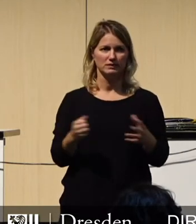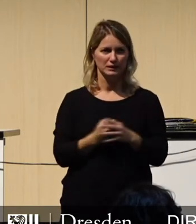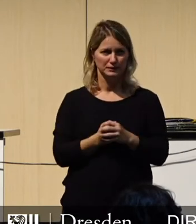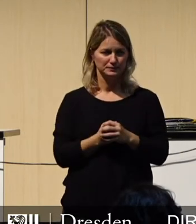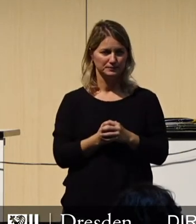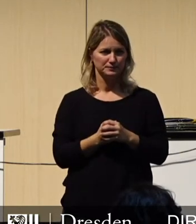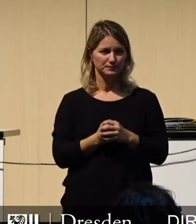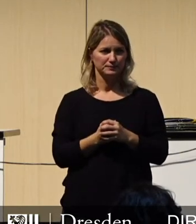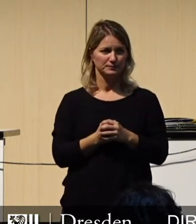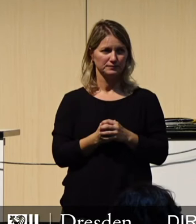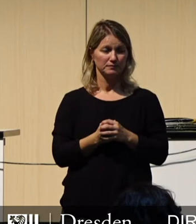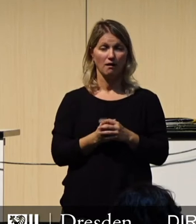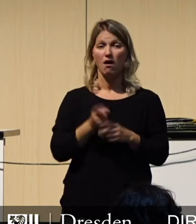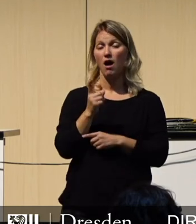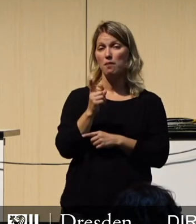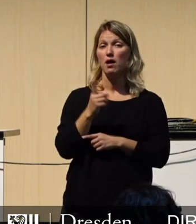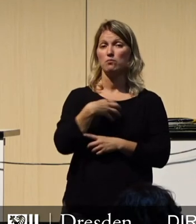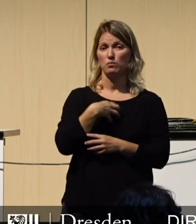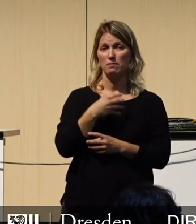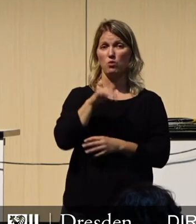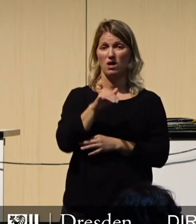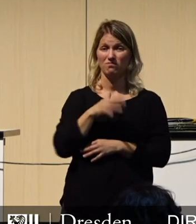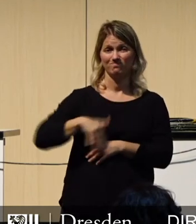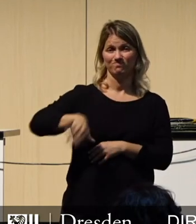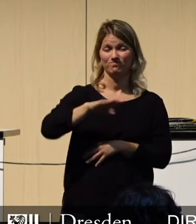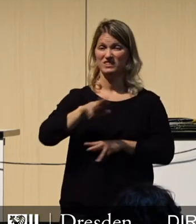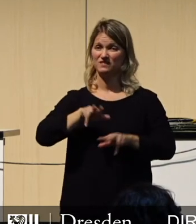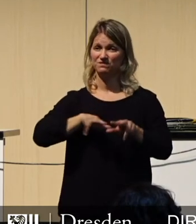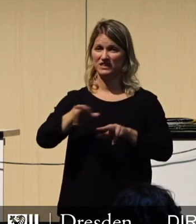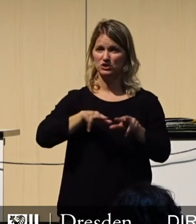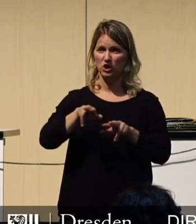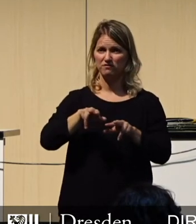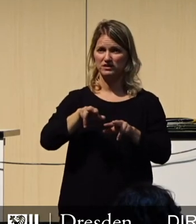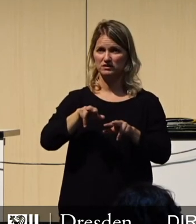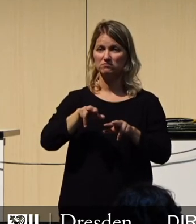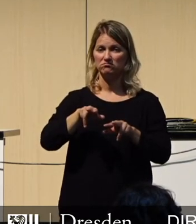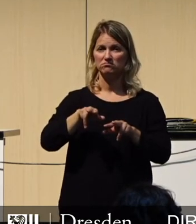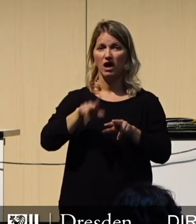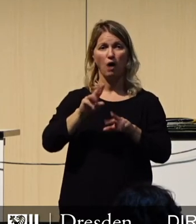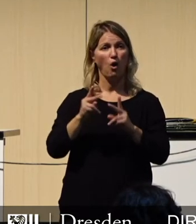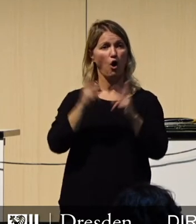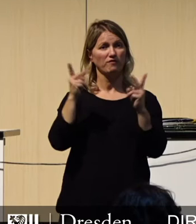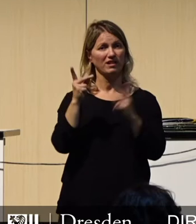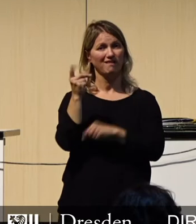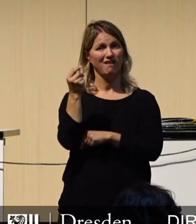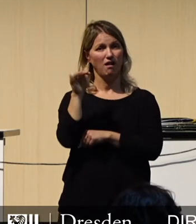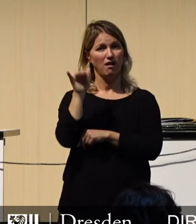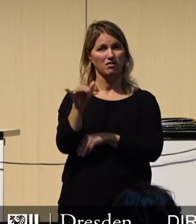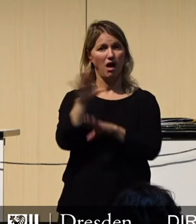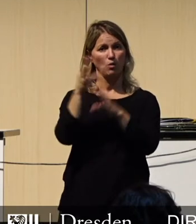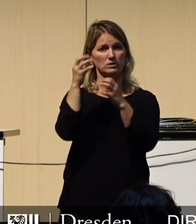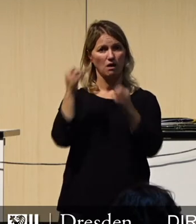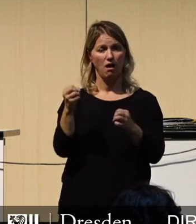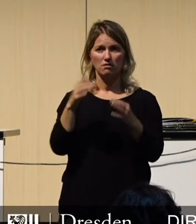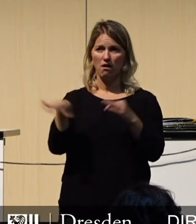wiegt, die Krise hat unsere Wirtschaft und damit auch zwangsläufig unsere öffentlichen Haushalte bis ins